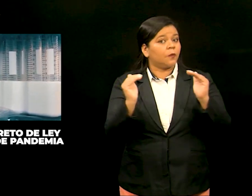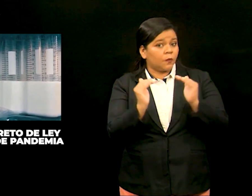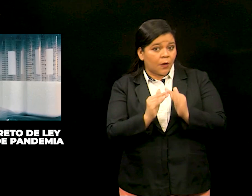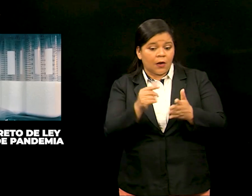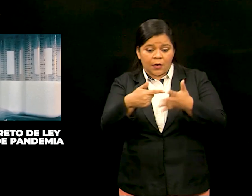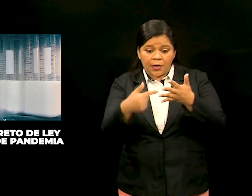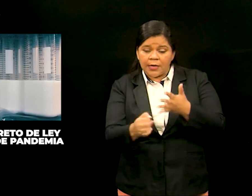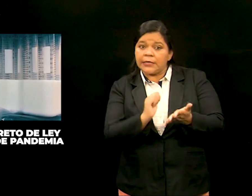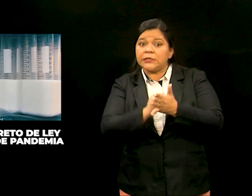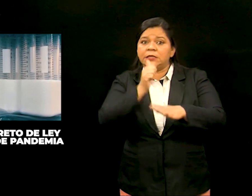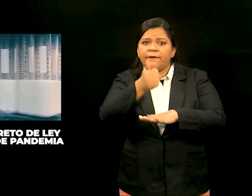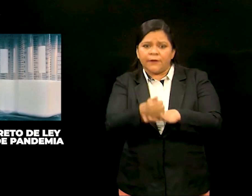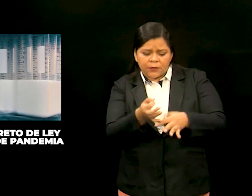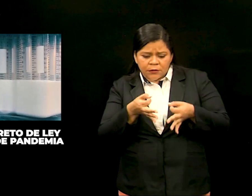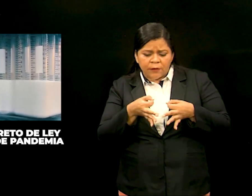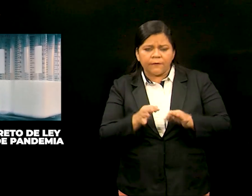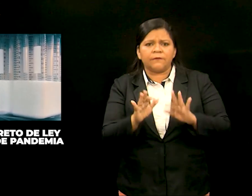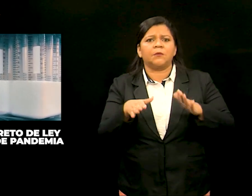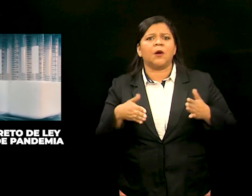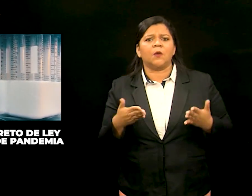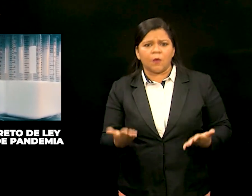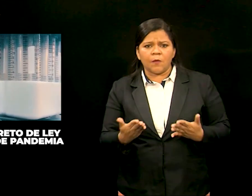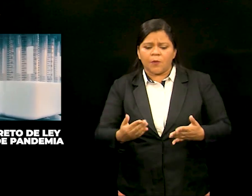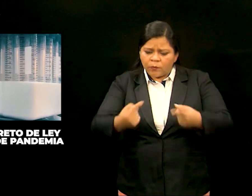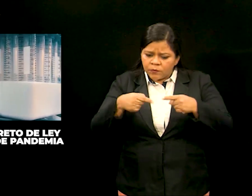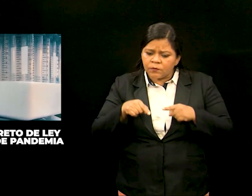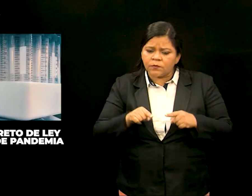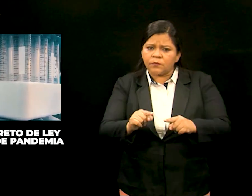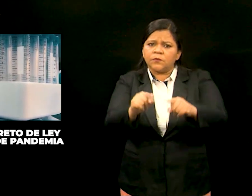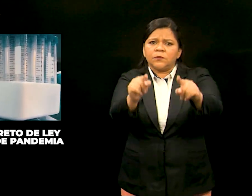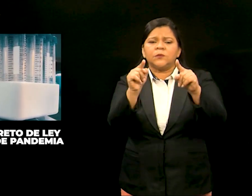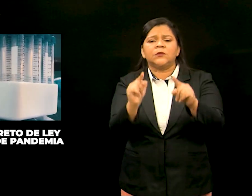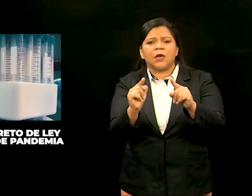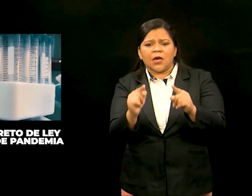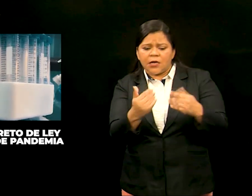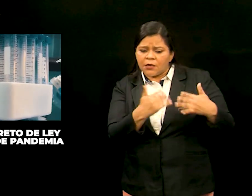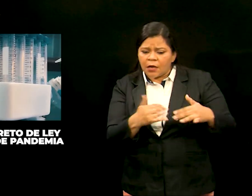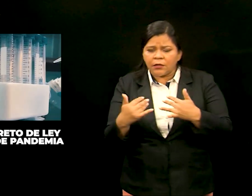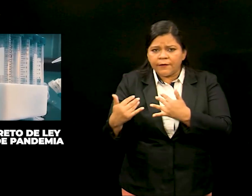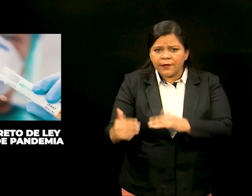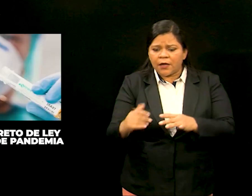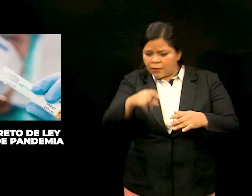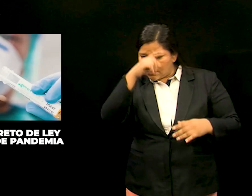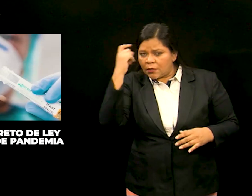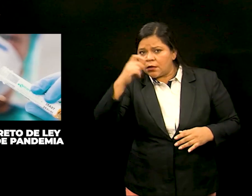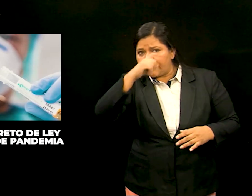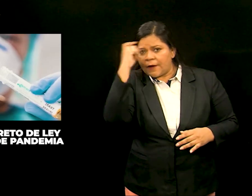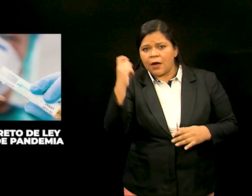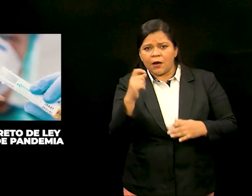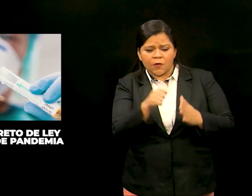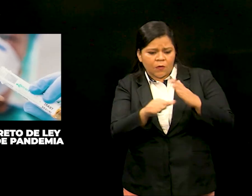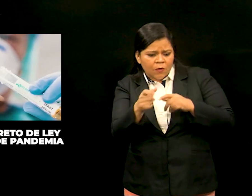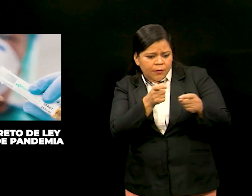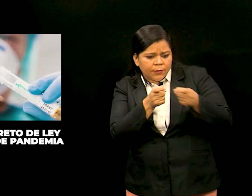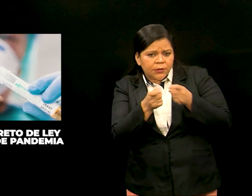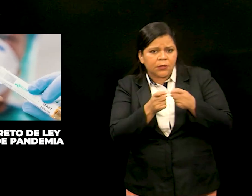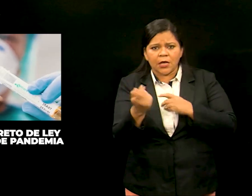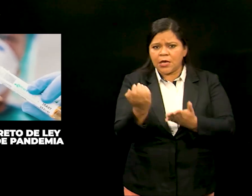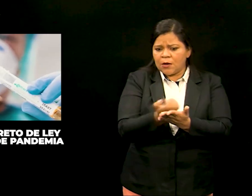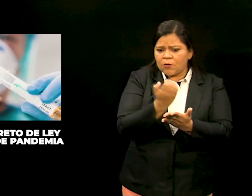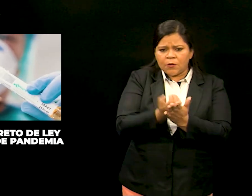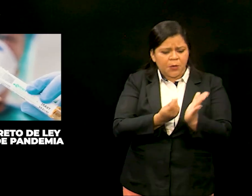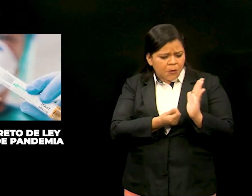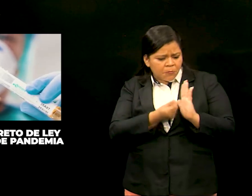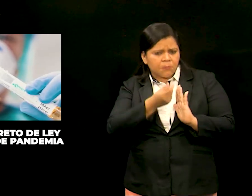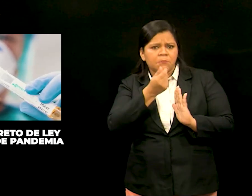define la forma de dar seguimiento a las medidas que permitan la continuidad de las actividades laborales, administrativas y económicas